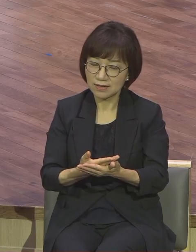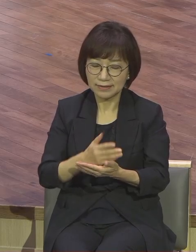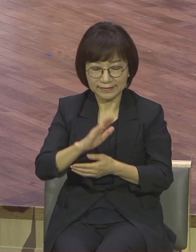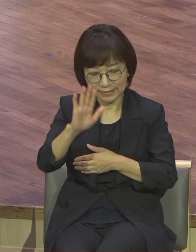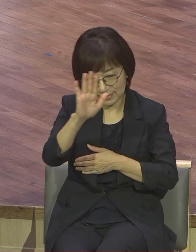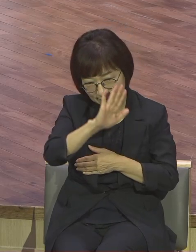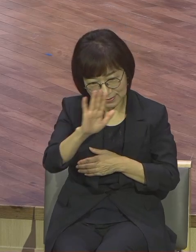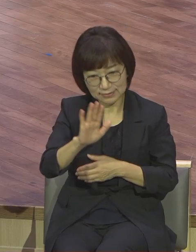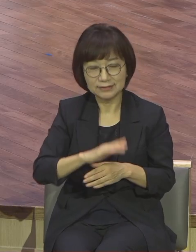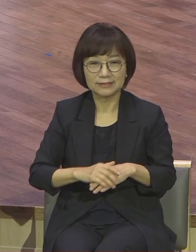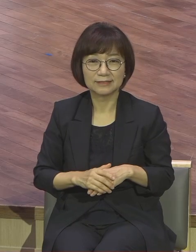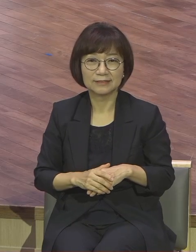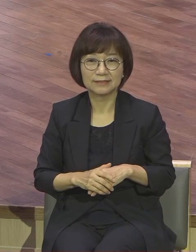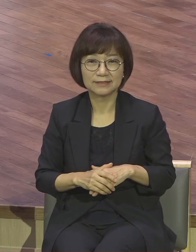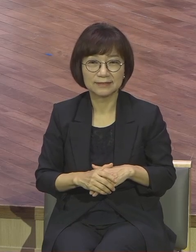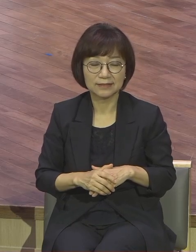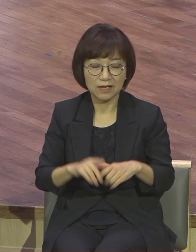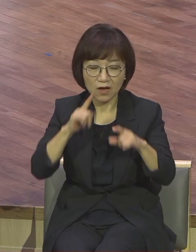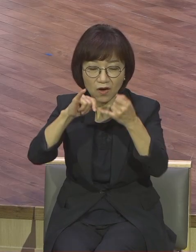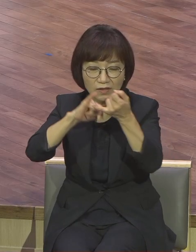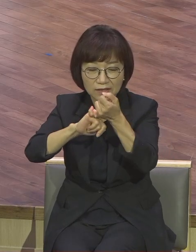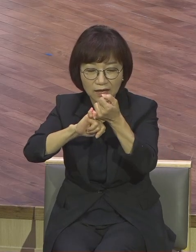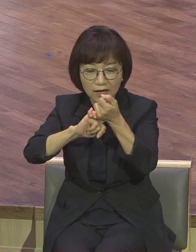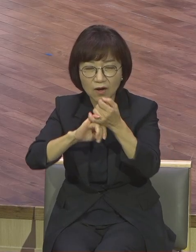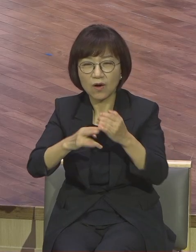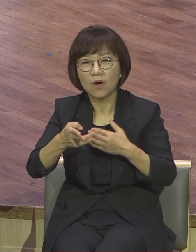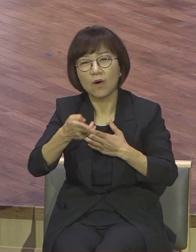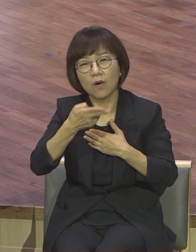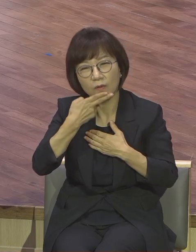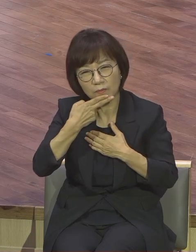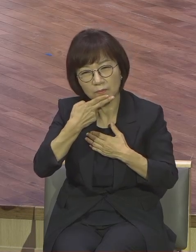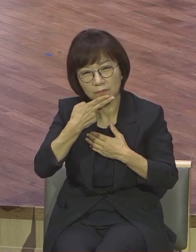그거는 원약적 기도 아닙니다 하나님의 뜻을 알기 위해서